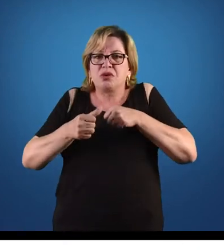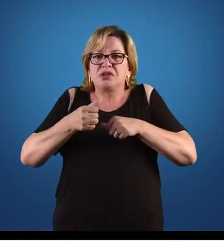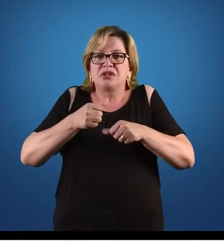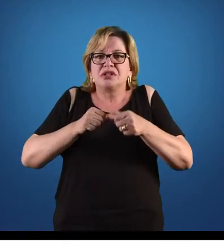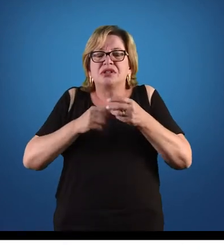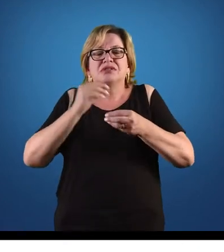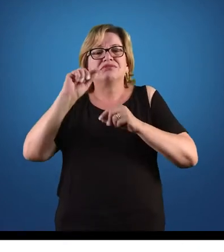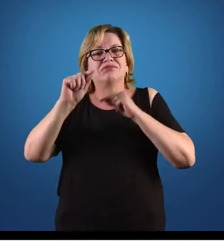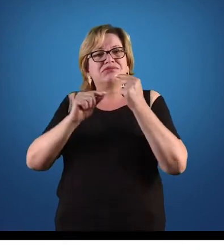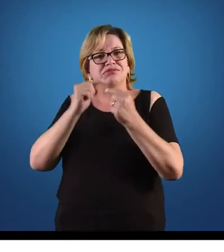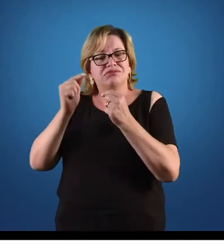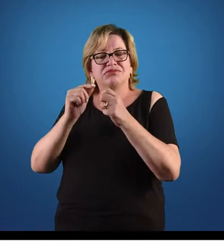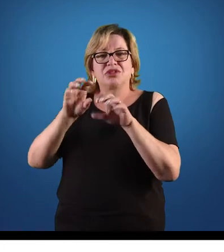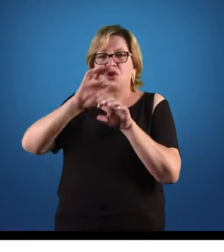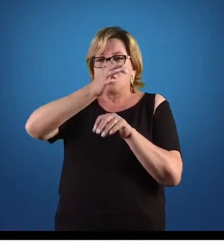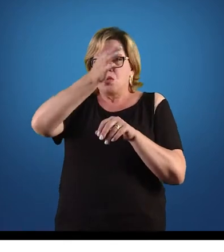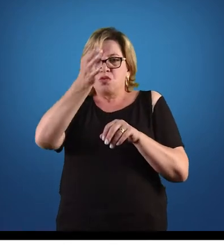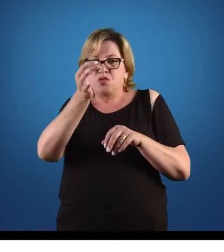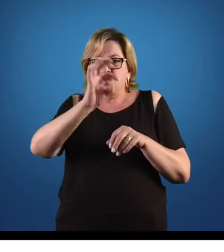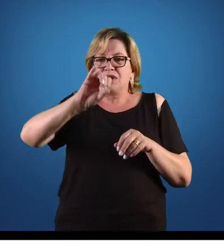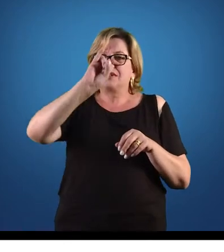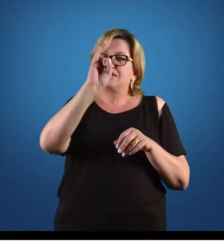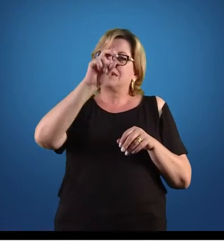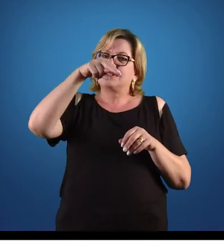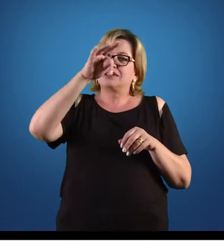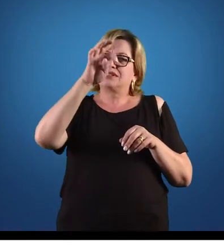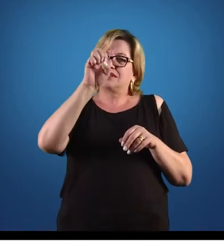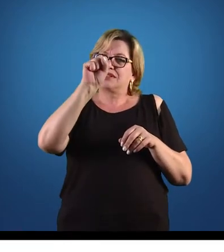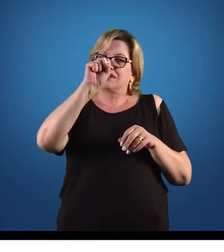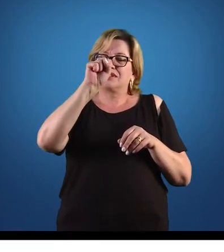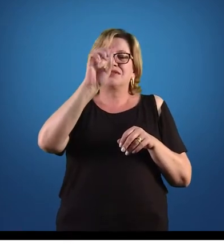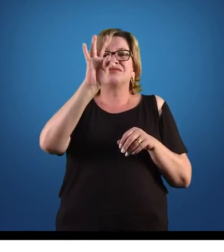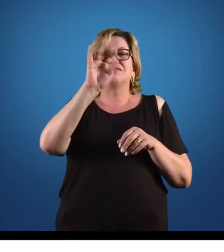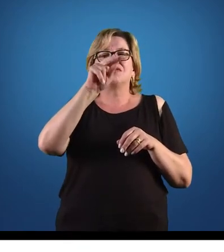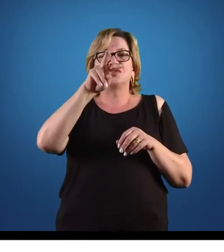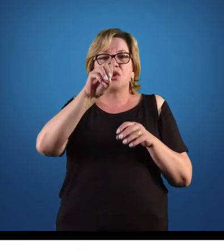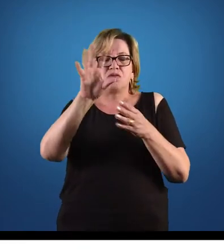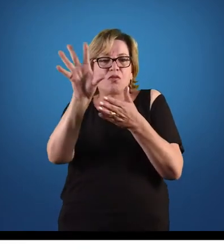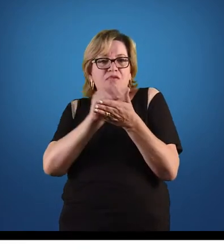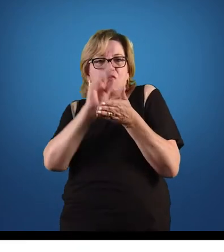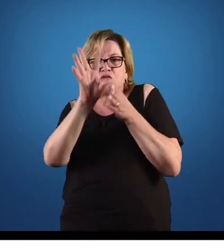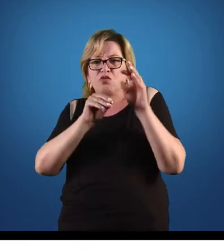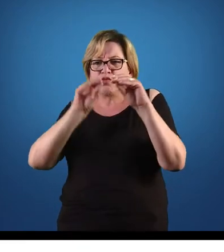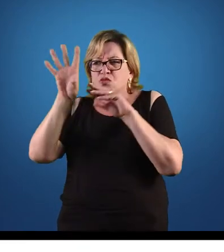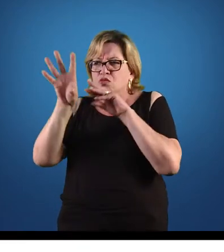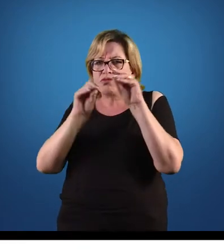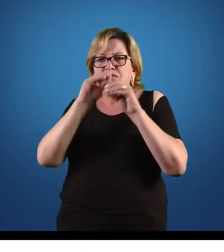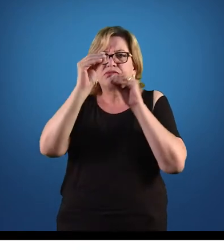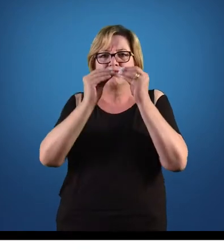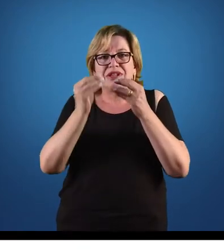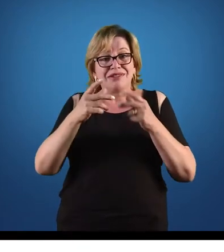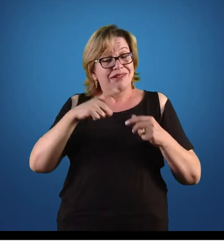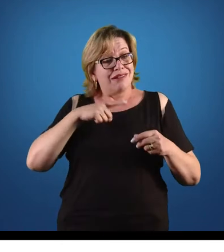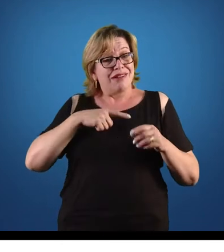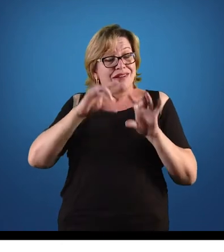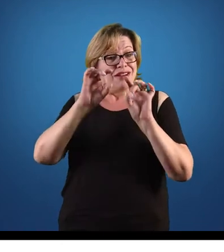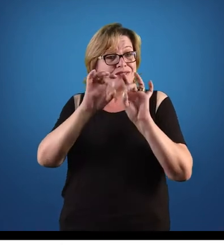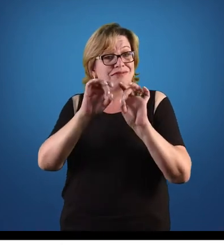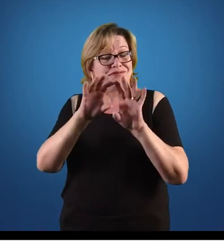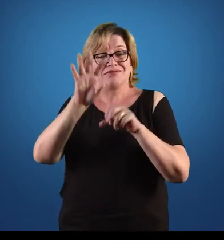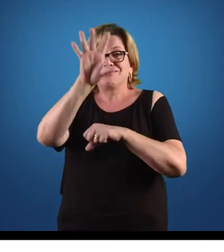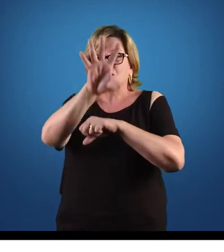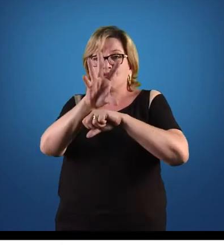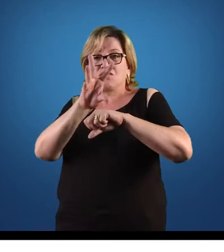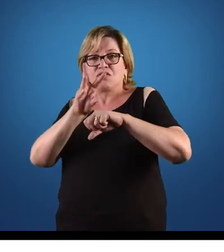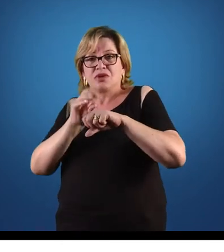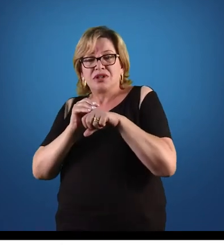e do odeno, e depois o intestino faz a parte principal de absorção. Então, eu tenho órgãos especializados em digerir, órgãos especializados em absorver,